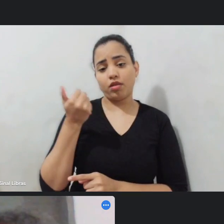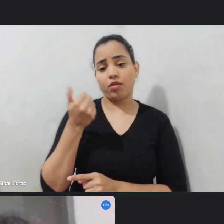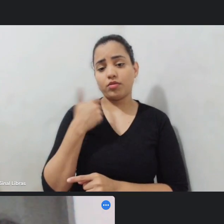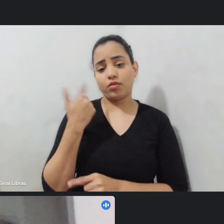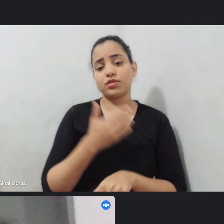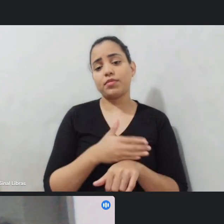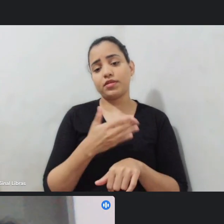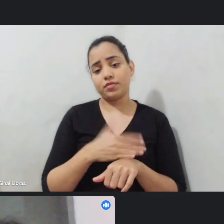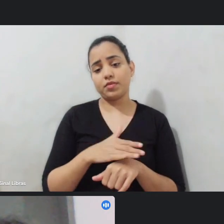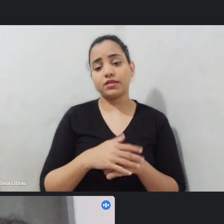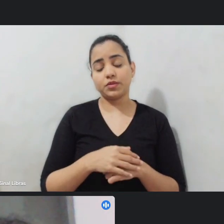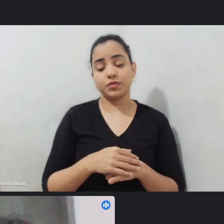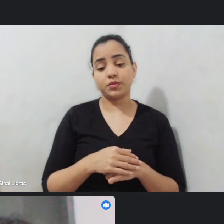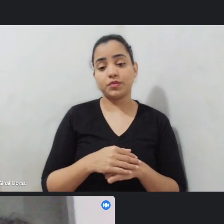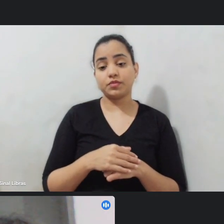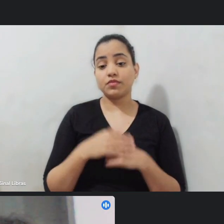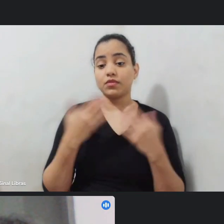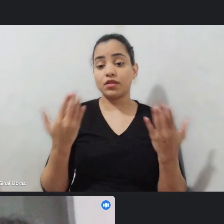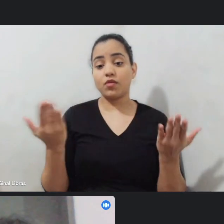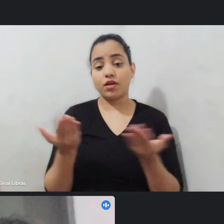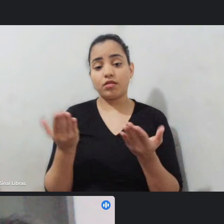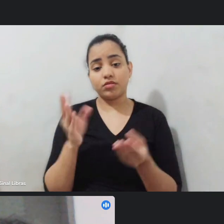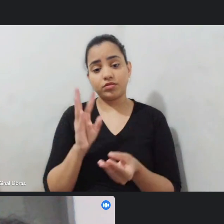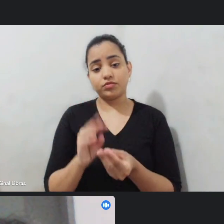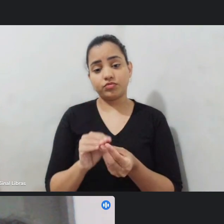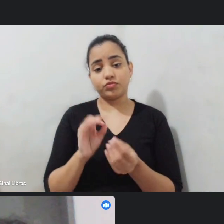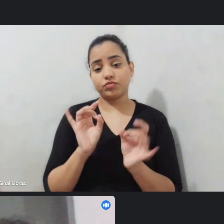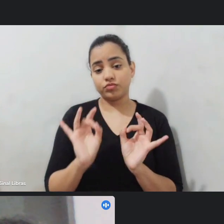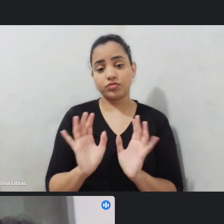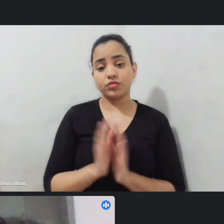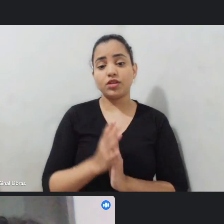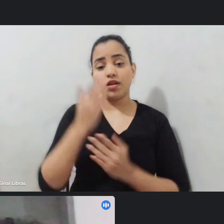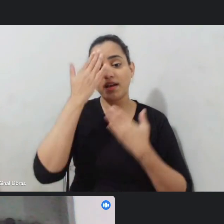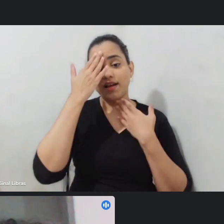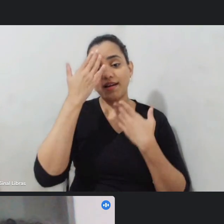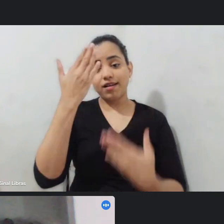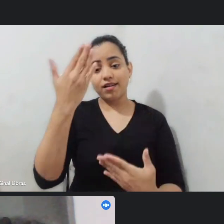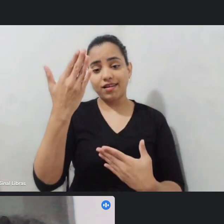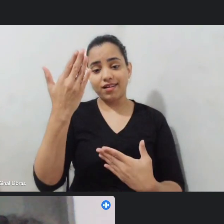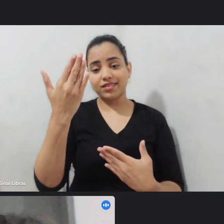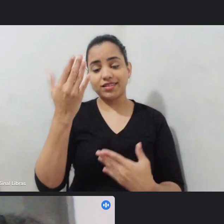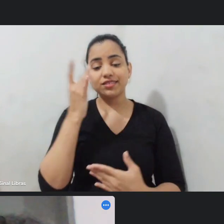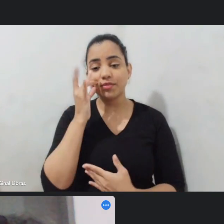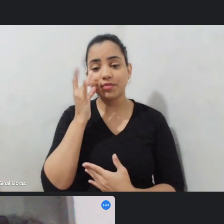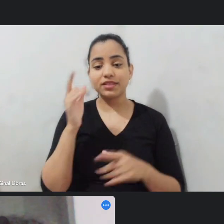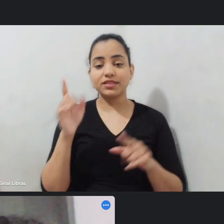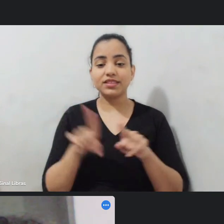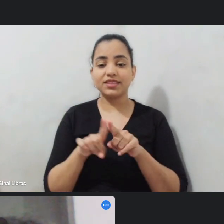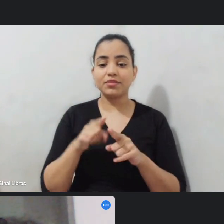então no momento é isso agradecer a presença e desejar saúde para todos